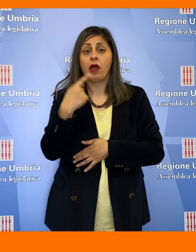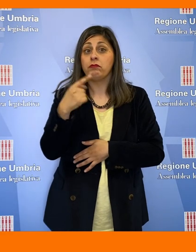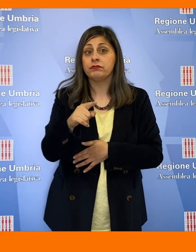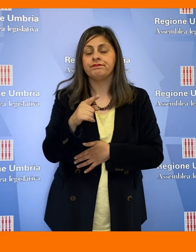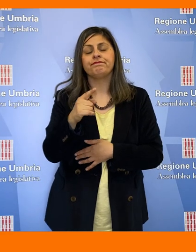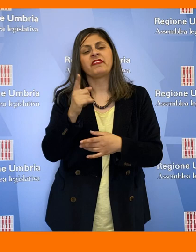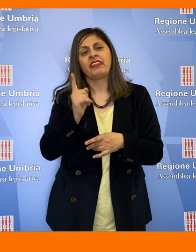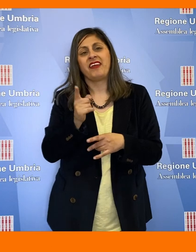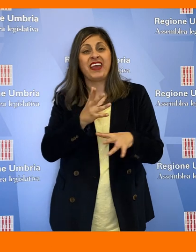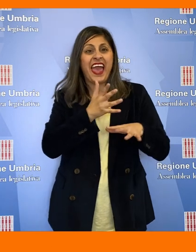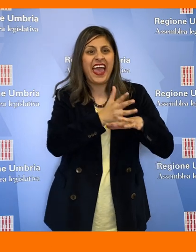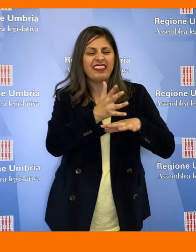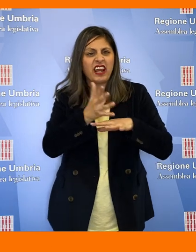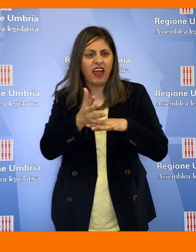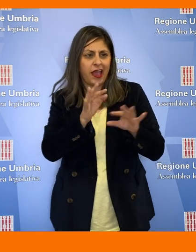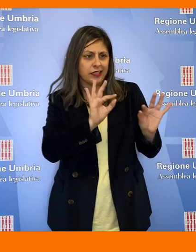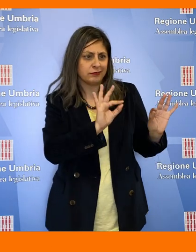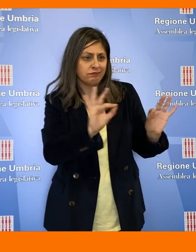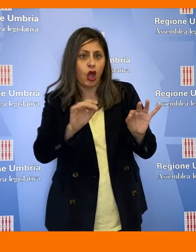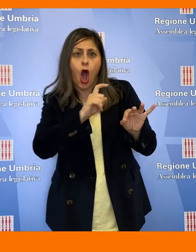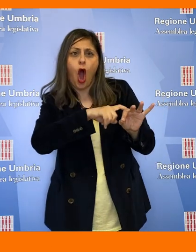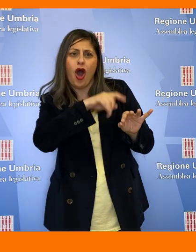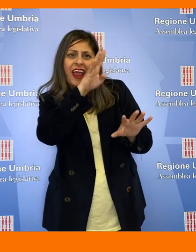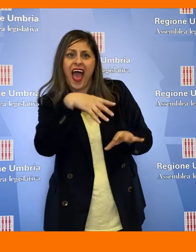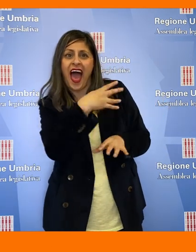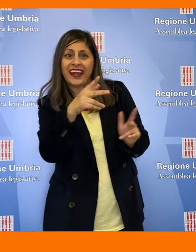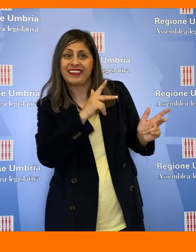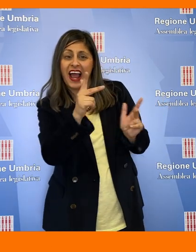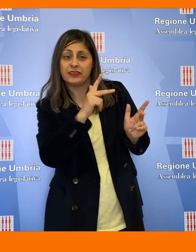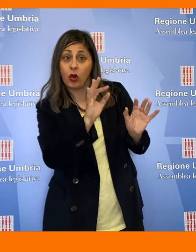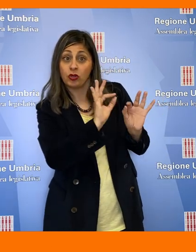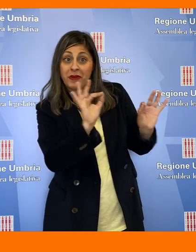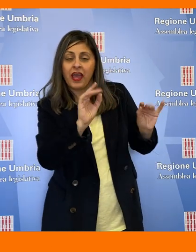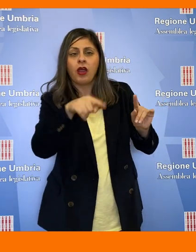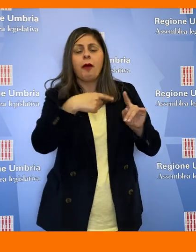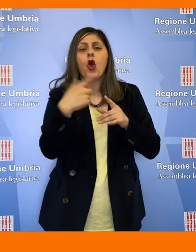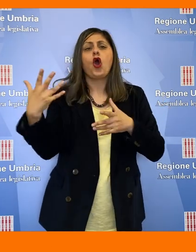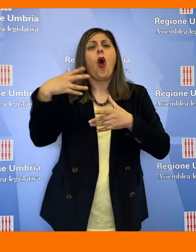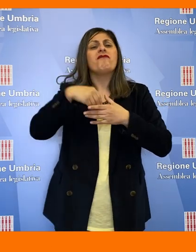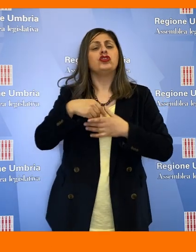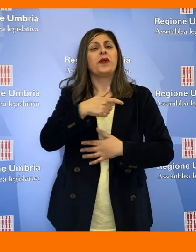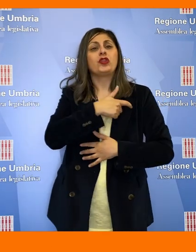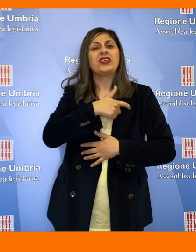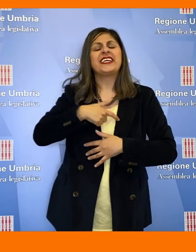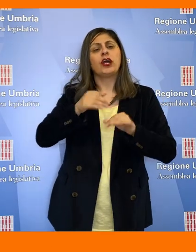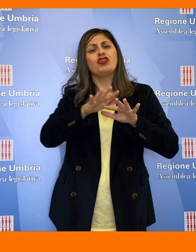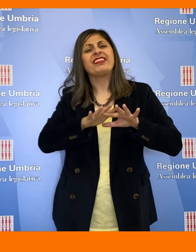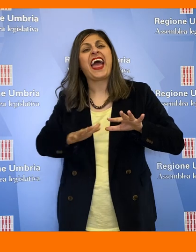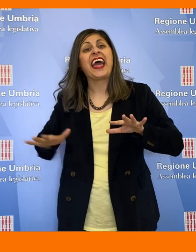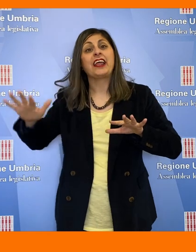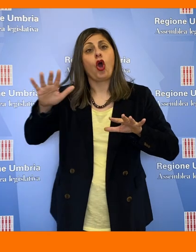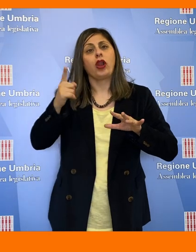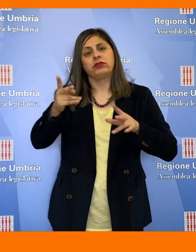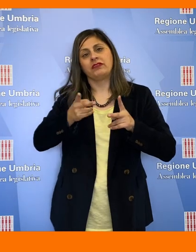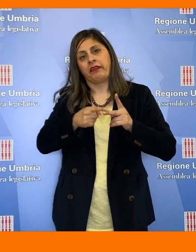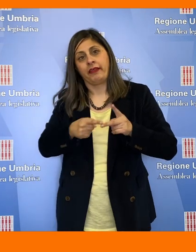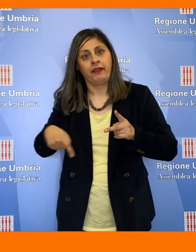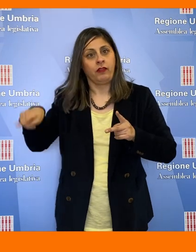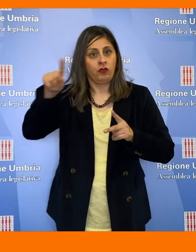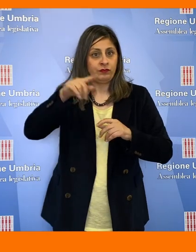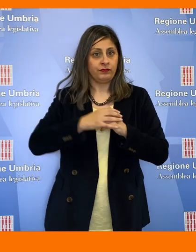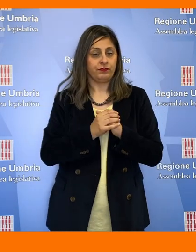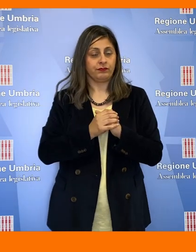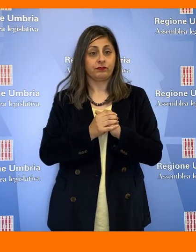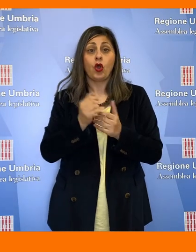e che prevede interventi in merito all'ottimizzazione degli orari di trasporto e il coinvolgimento dei sindaci dei territori interessati.